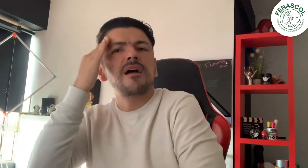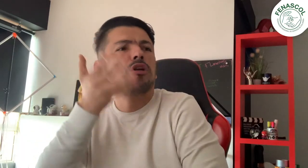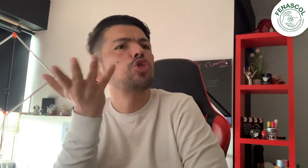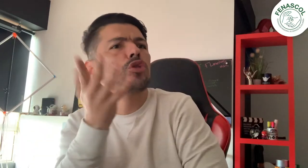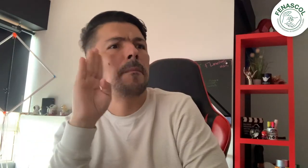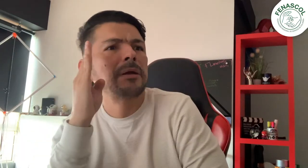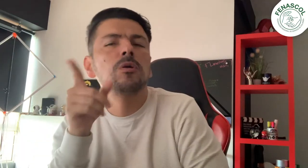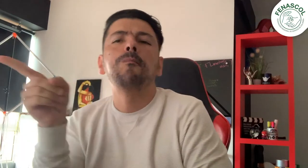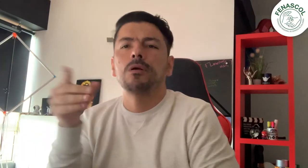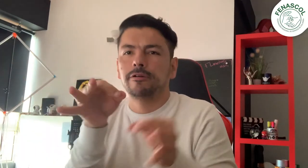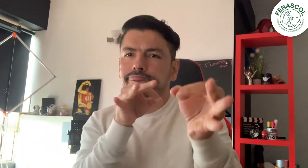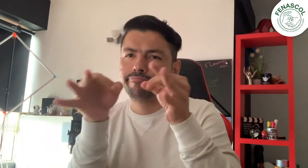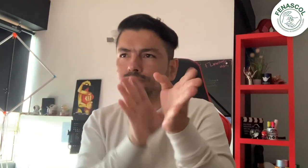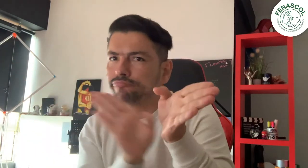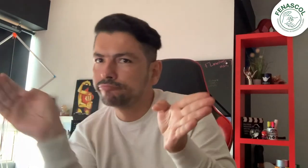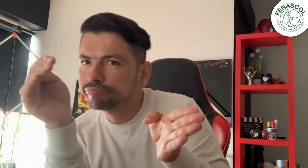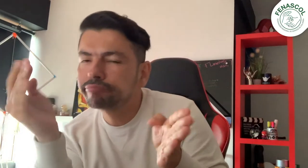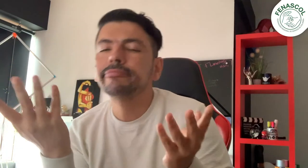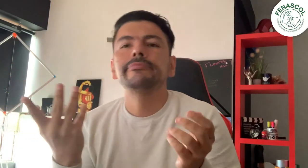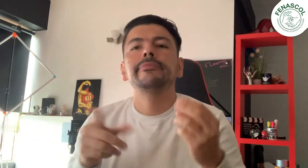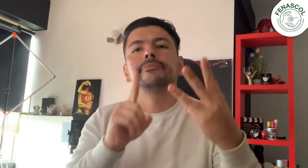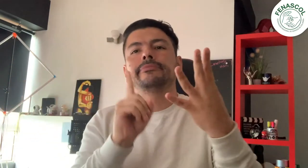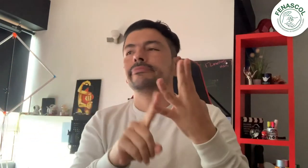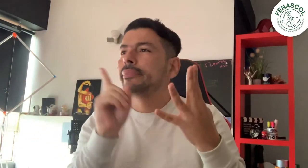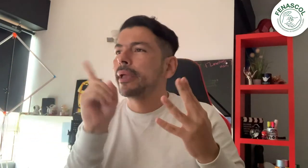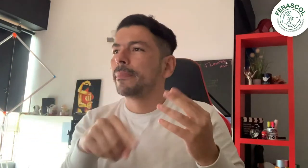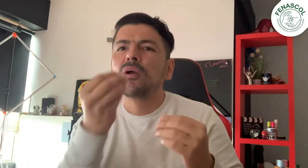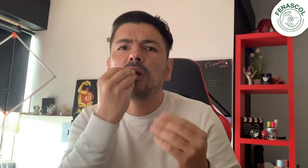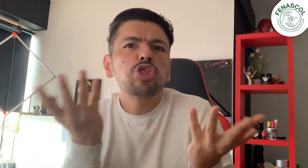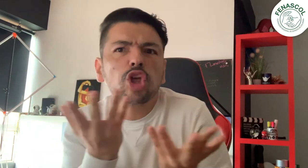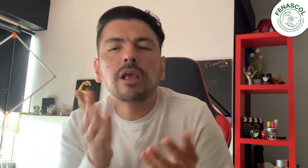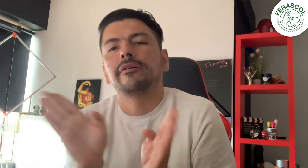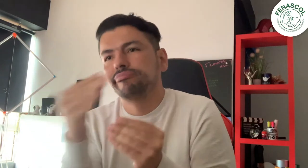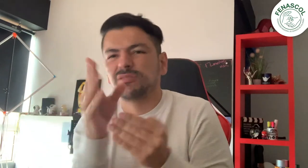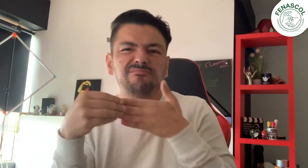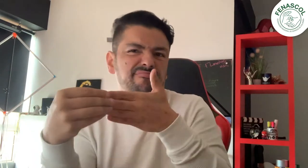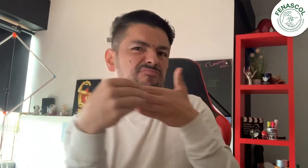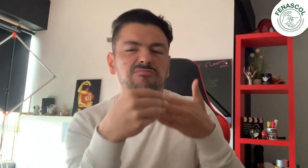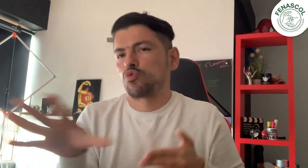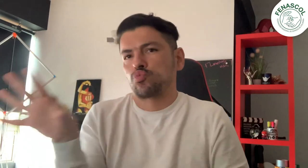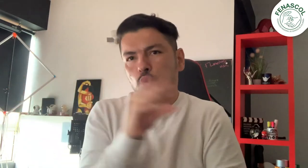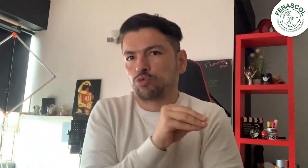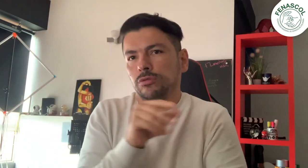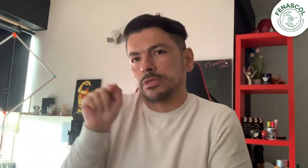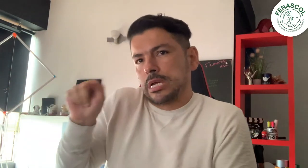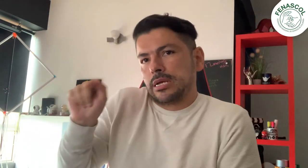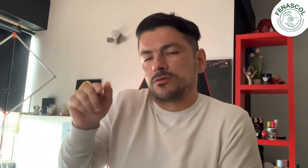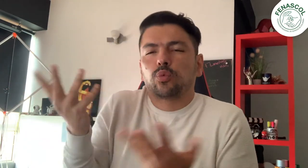pancartas. No se preocupen que el comité ya está organizando para responder estas y otras inquietudes que tengan. Como les dije,